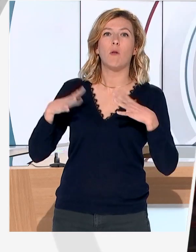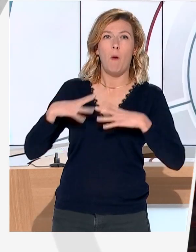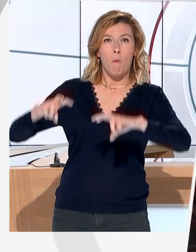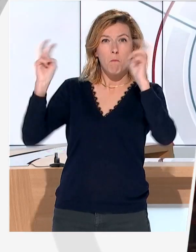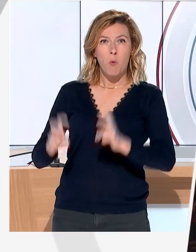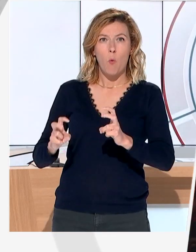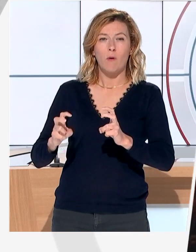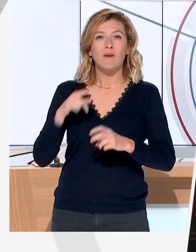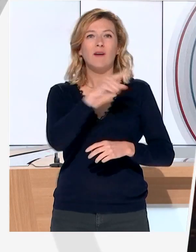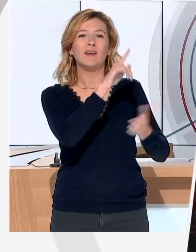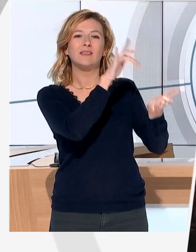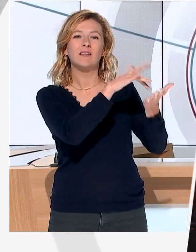'occasion en ligne se fait cruellement sentir.